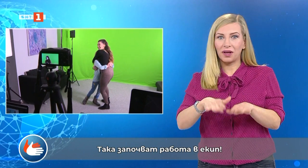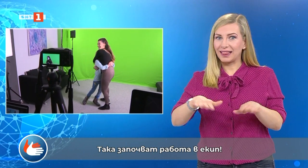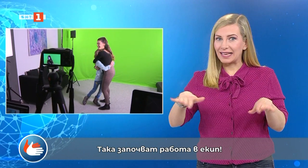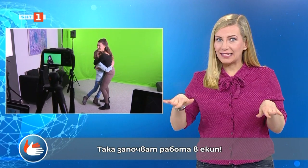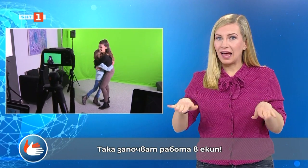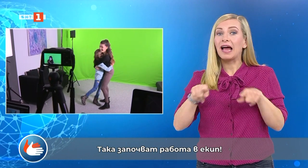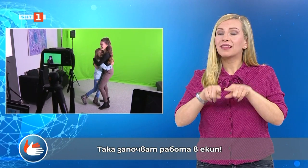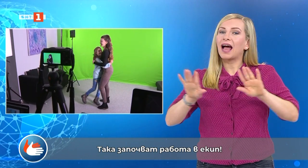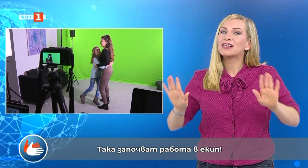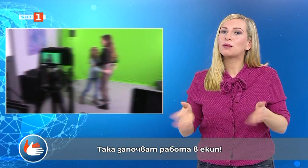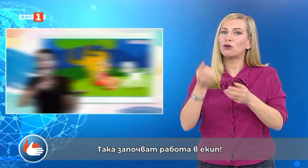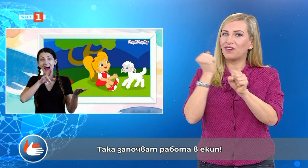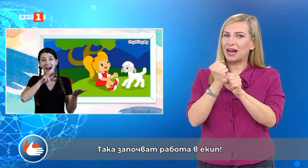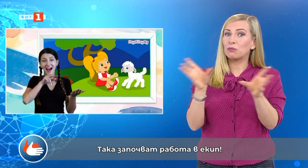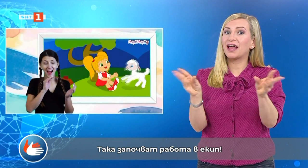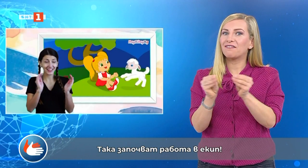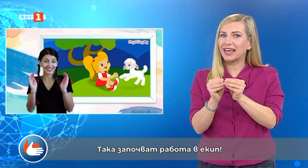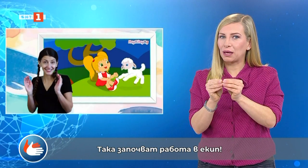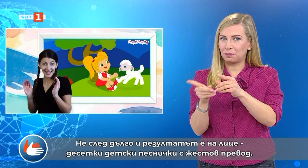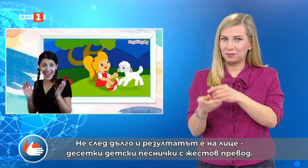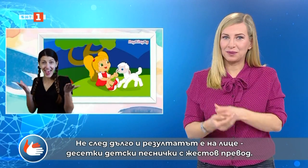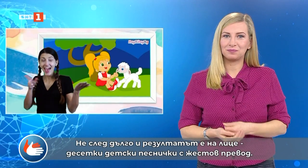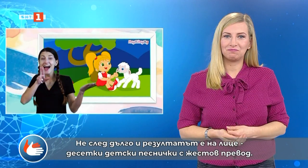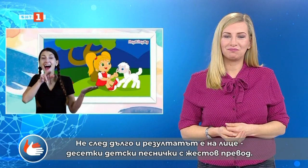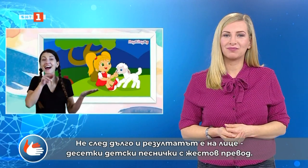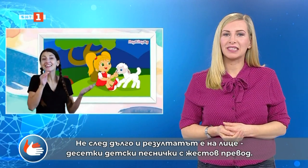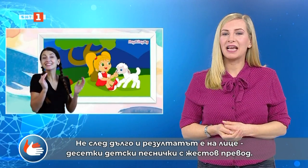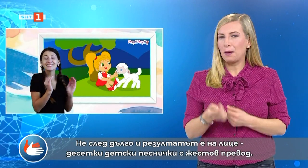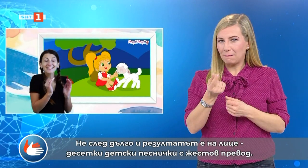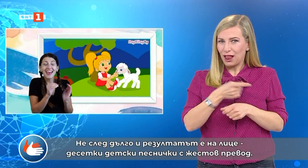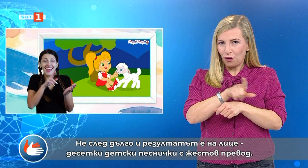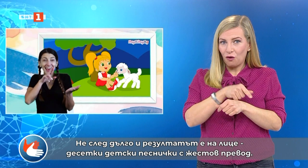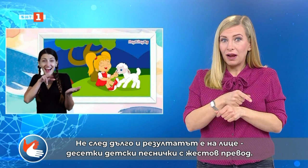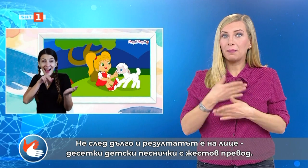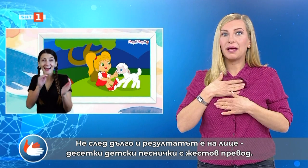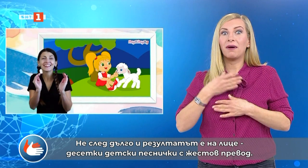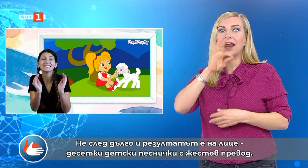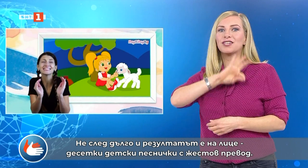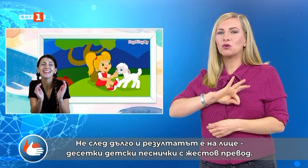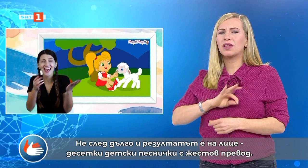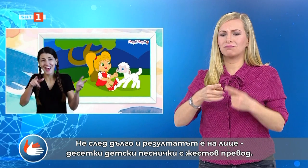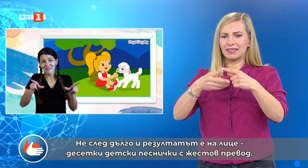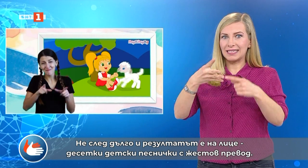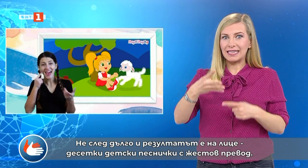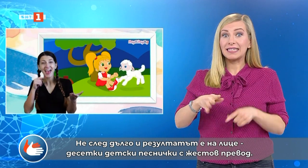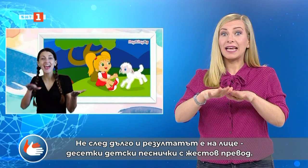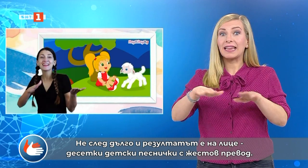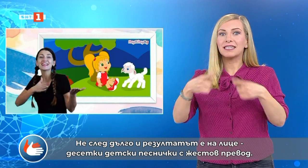започва работата им в екип. Неслед дълго и резултатът е на лице. Десетки детски песнички с